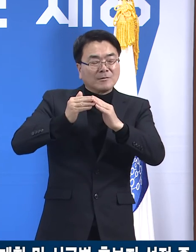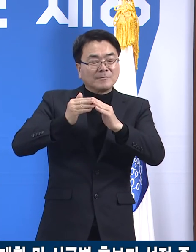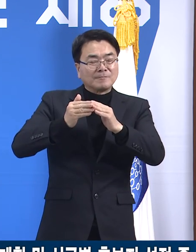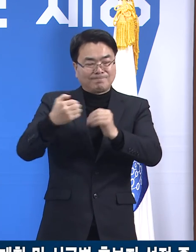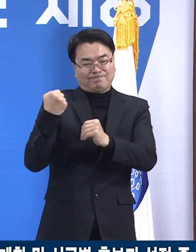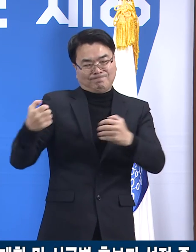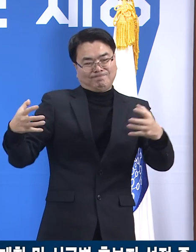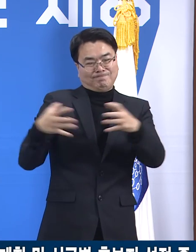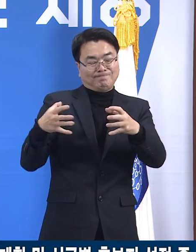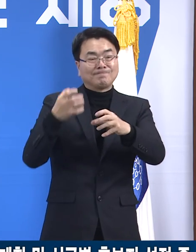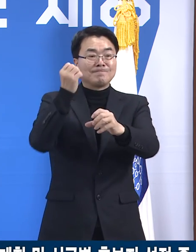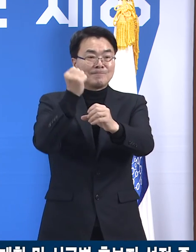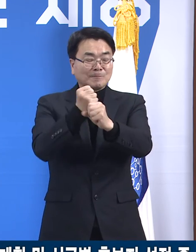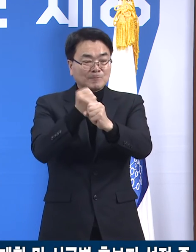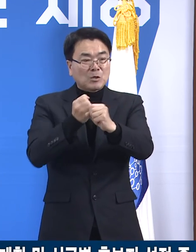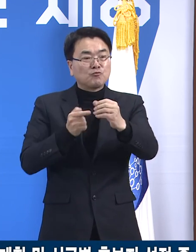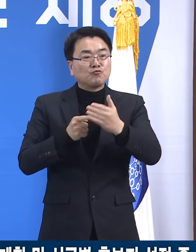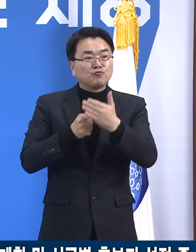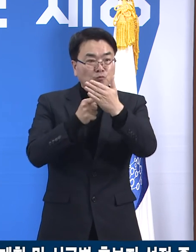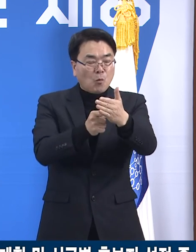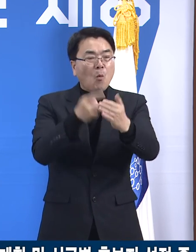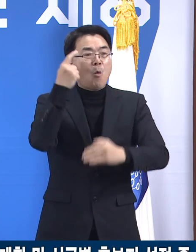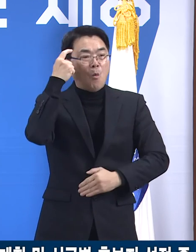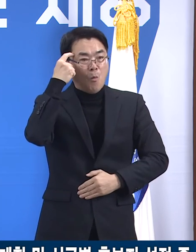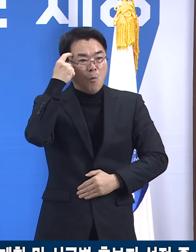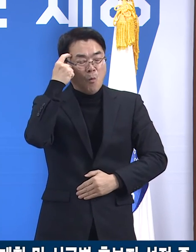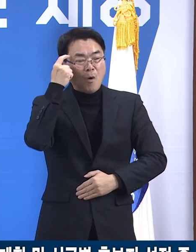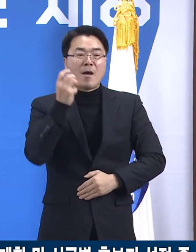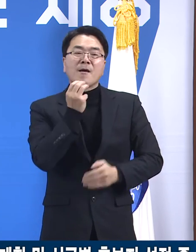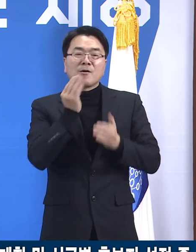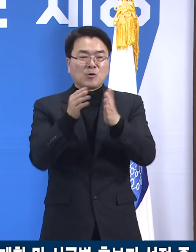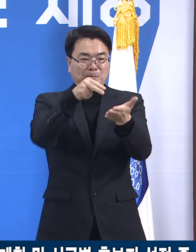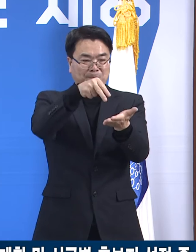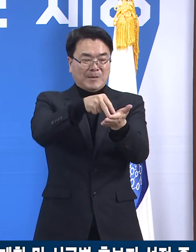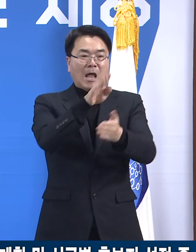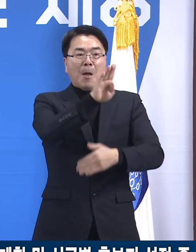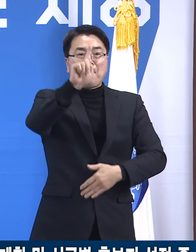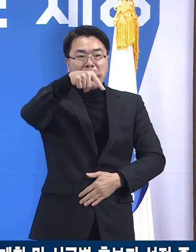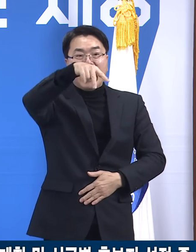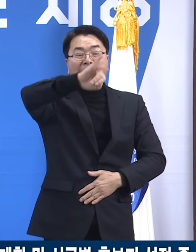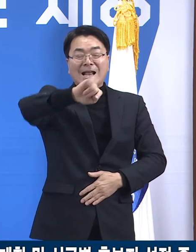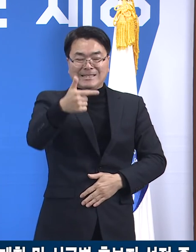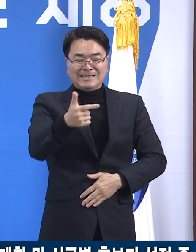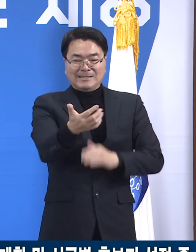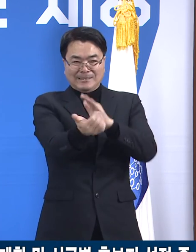이것은 백신 접종 준비에 있어서 경기도가 특별히 준비하는 일입니다.